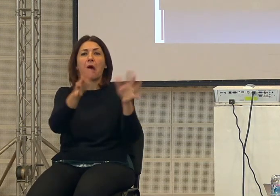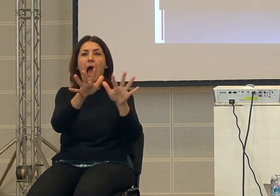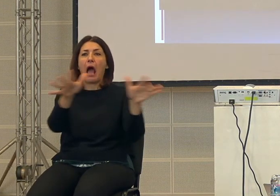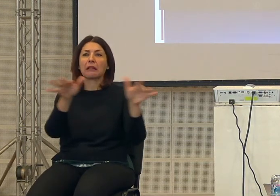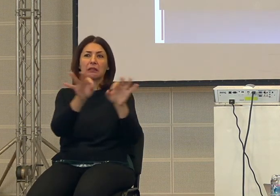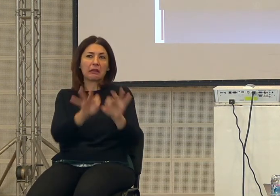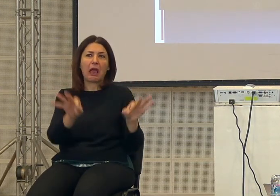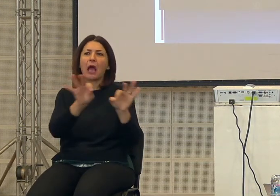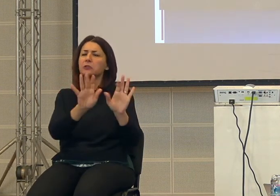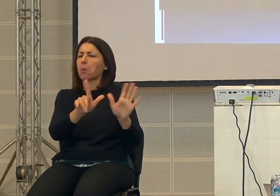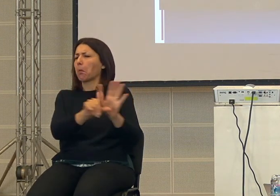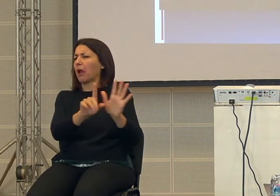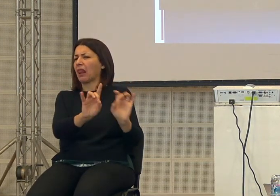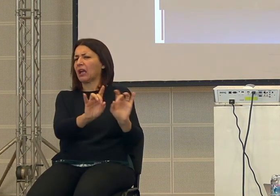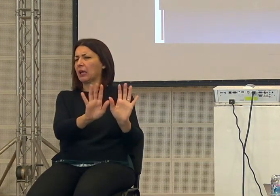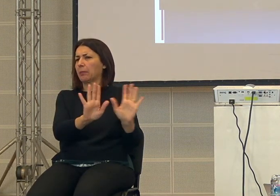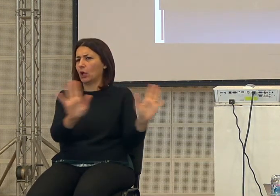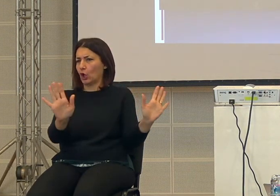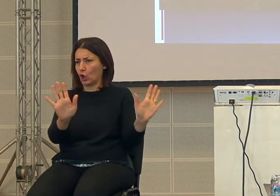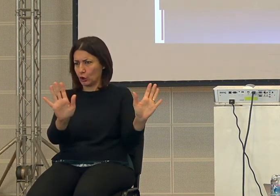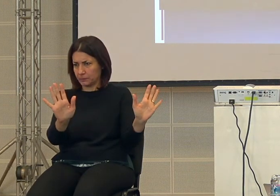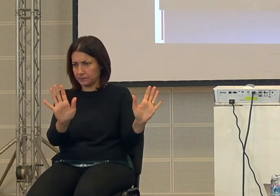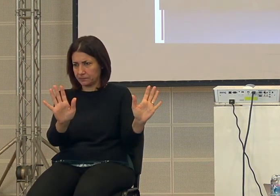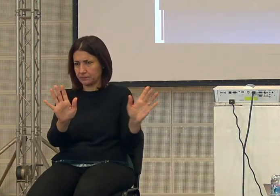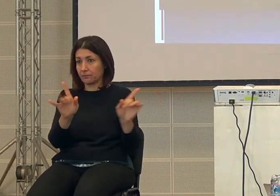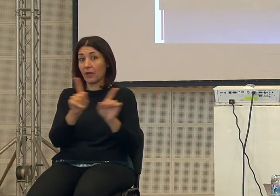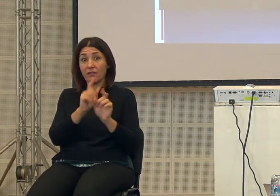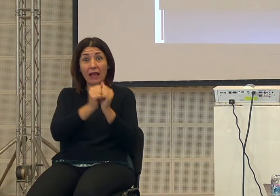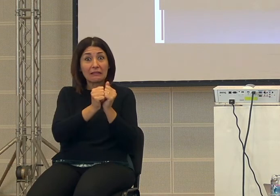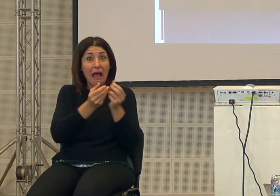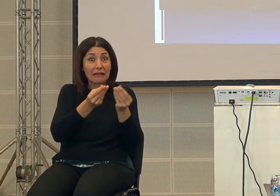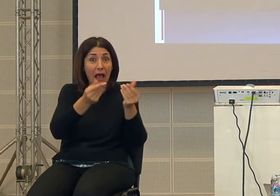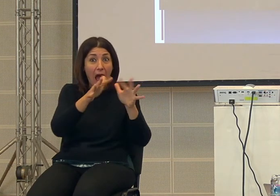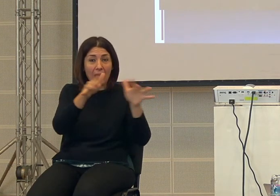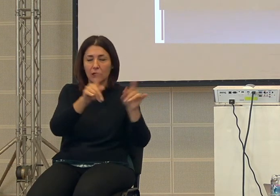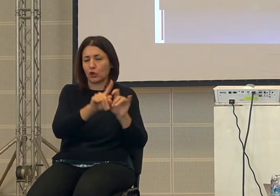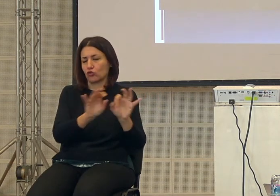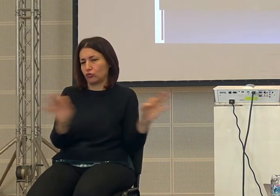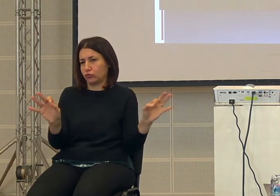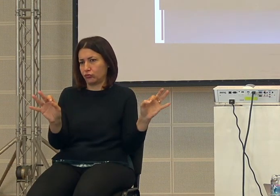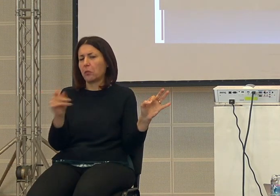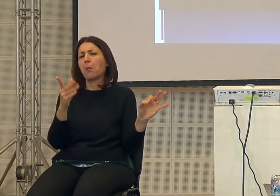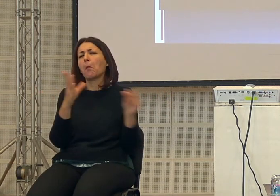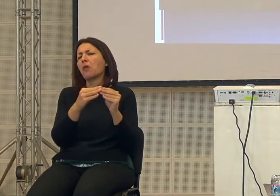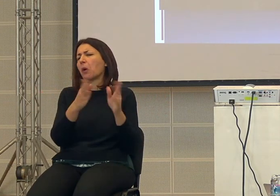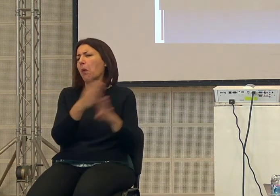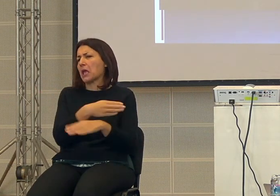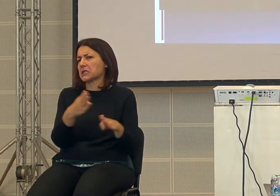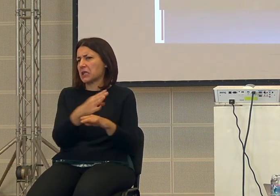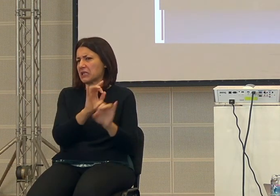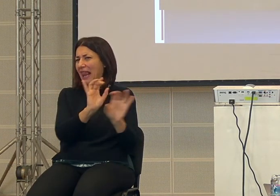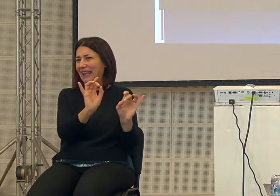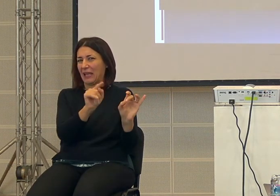limite che è ovvio che non deve danneggiare la libertà degli altri li può fare di tutto quindi